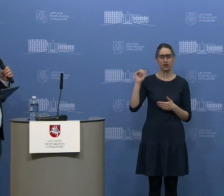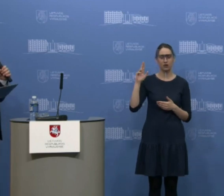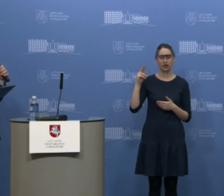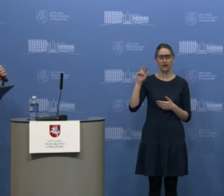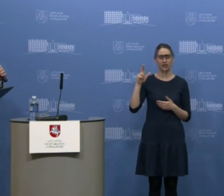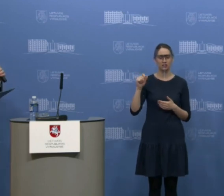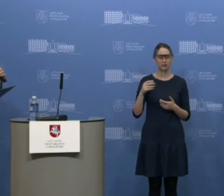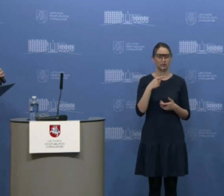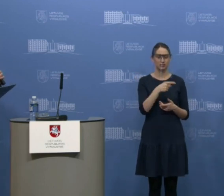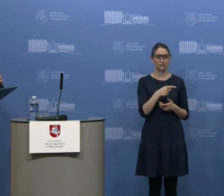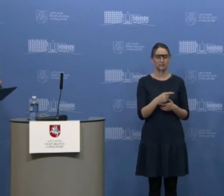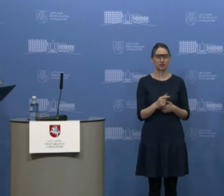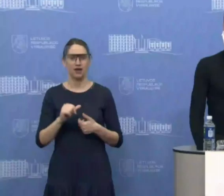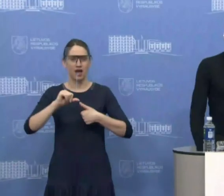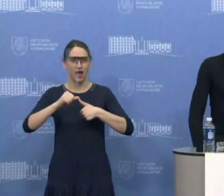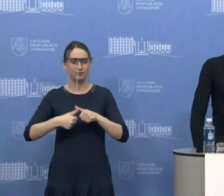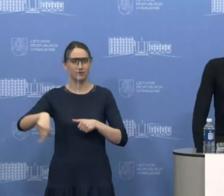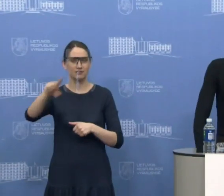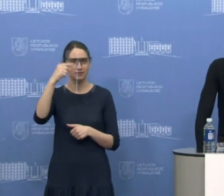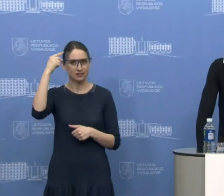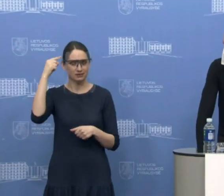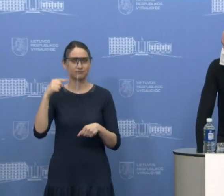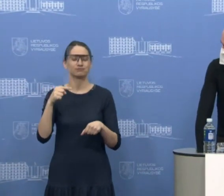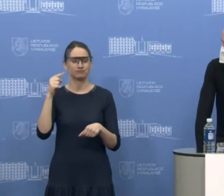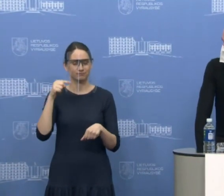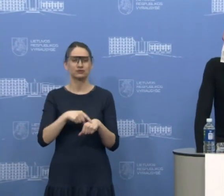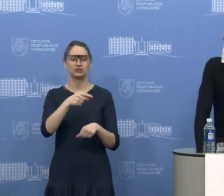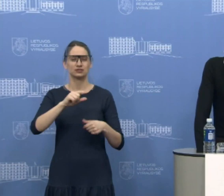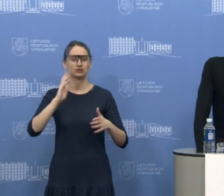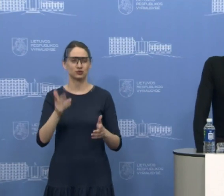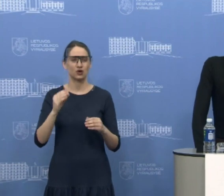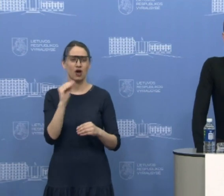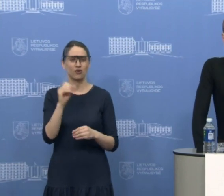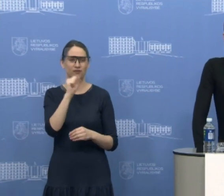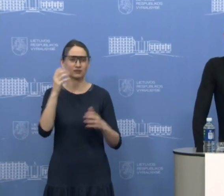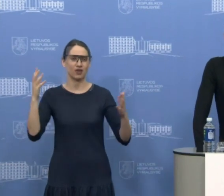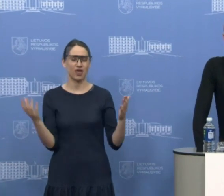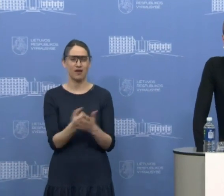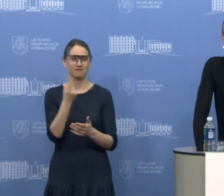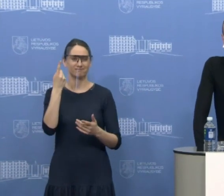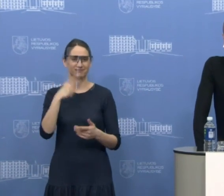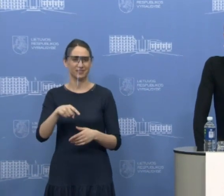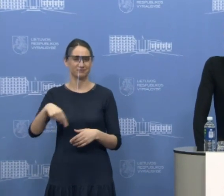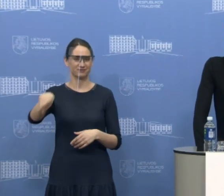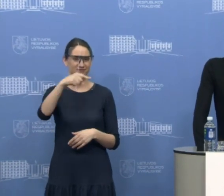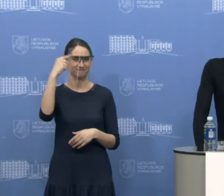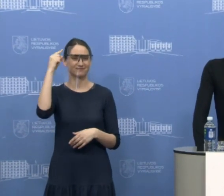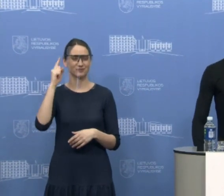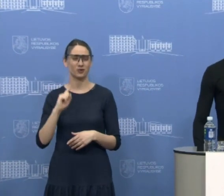mums turbūt visam gyvenimui liks eurovizijos visos nugalėtojas. Prašom, Aititai. Sveiki visi.